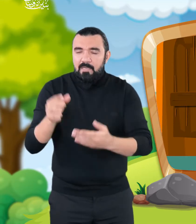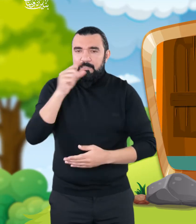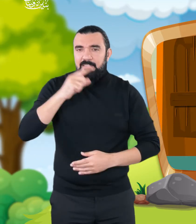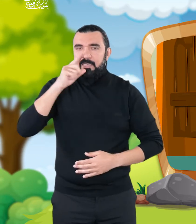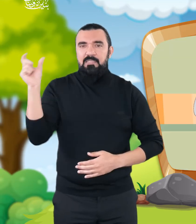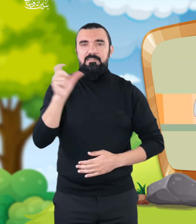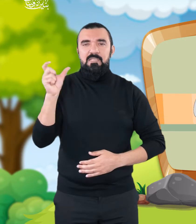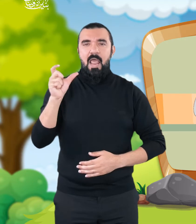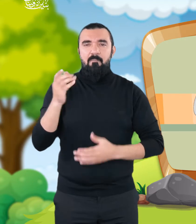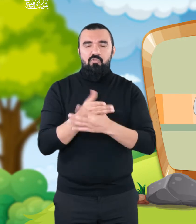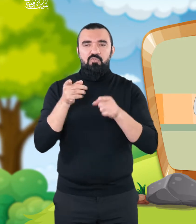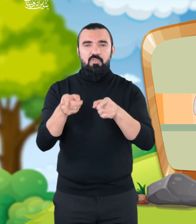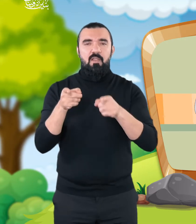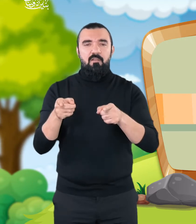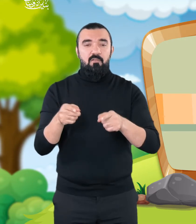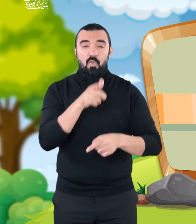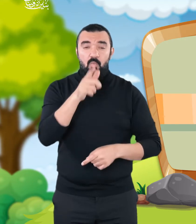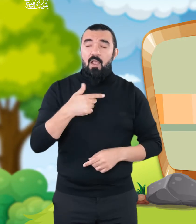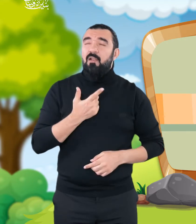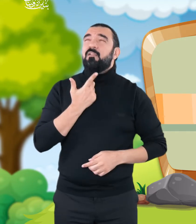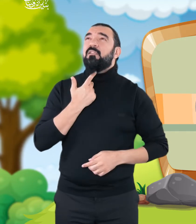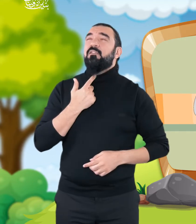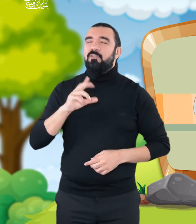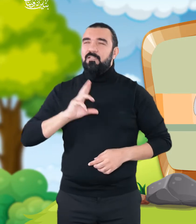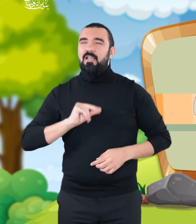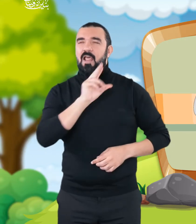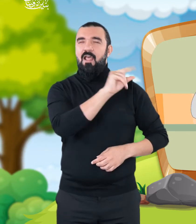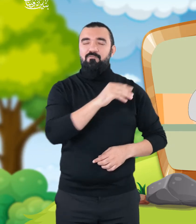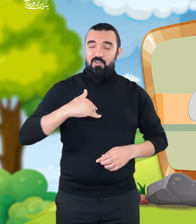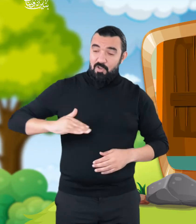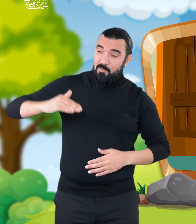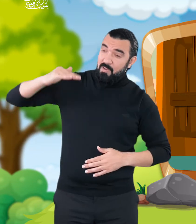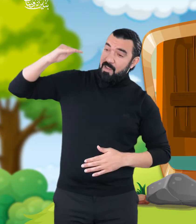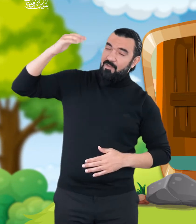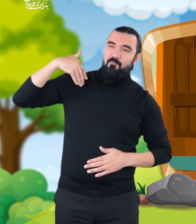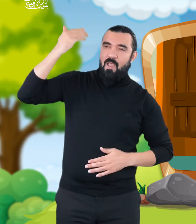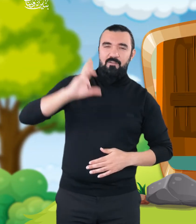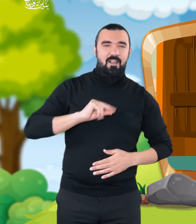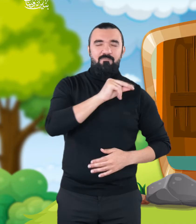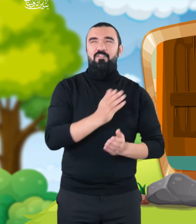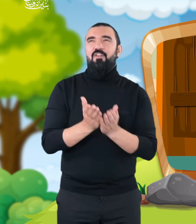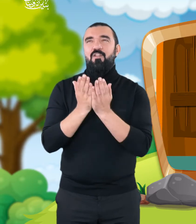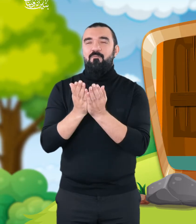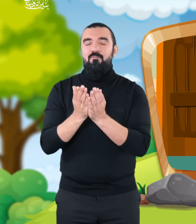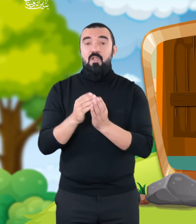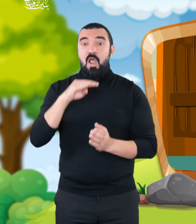كم أتمنى أن أصير مثله عندما أكبر إذن عليك بالجد